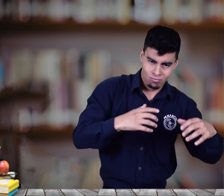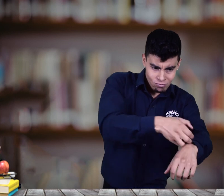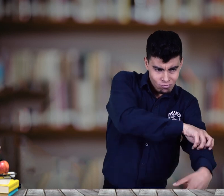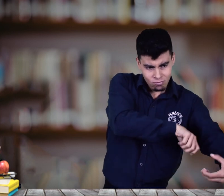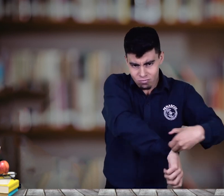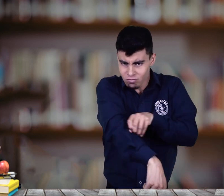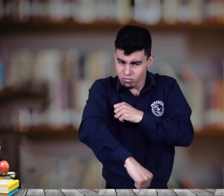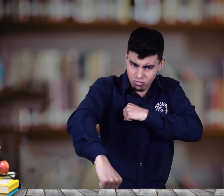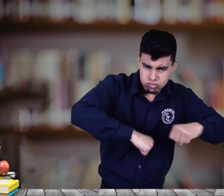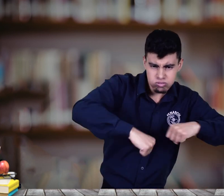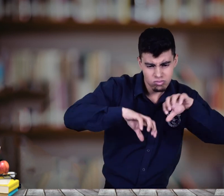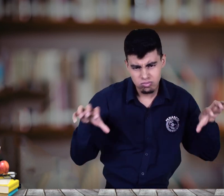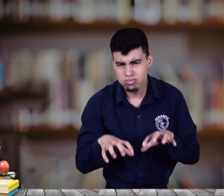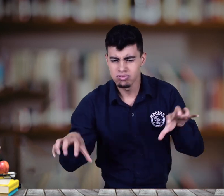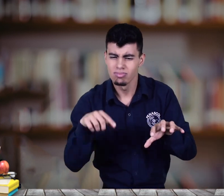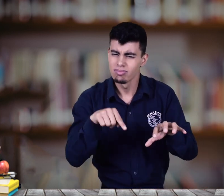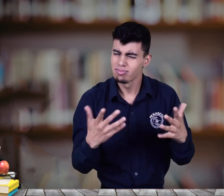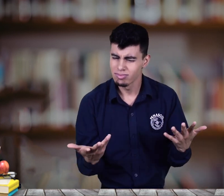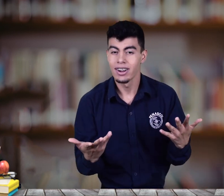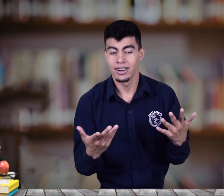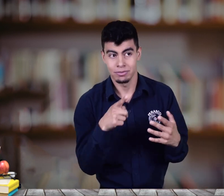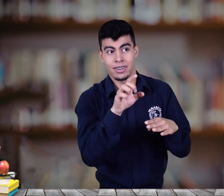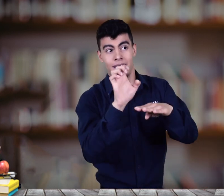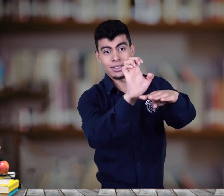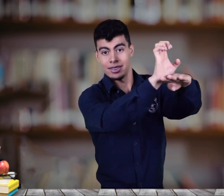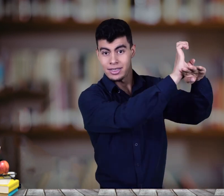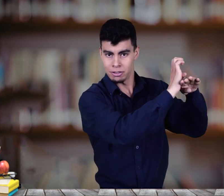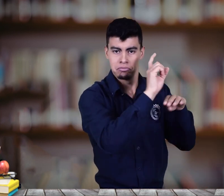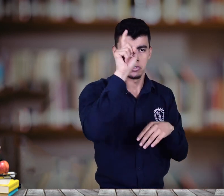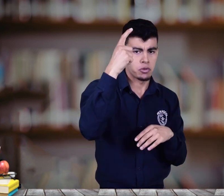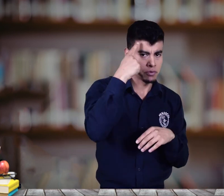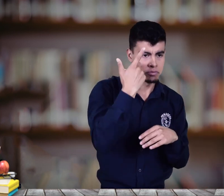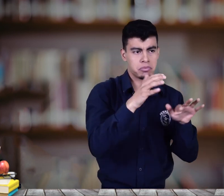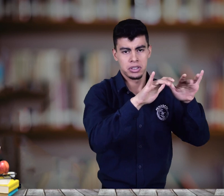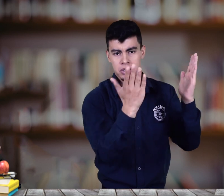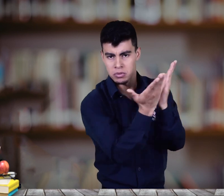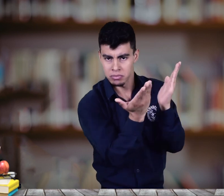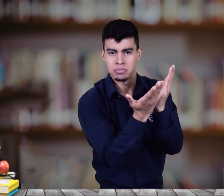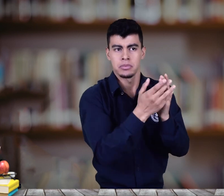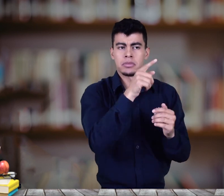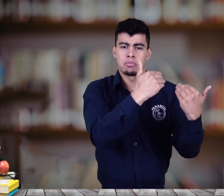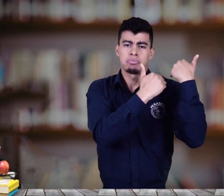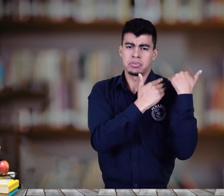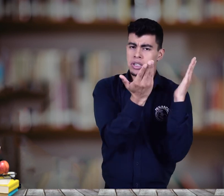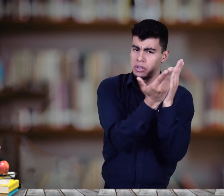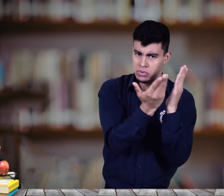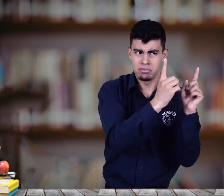secretarías de educación, es decir, ante las entidades encargadas de la educación para que se movilicen e